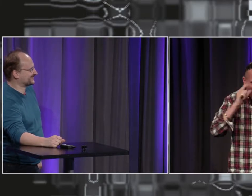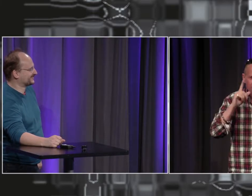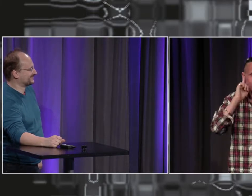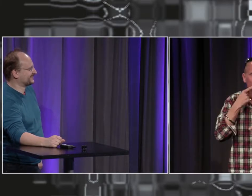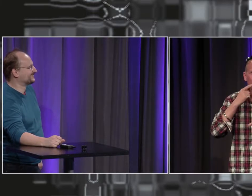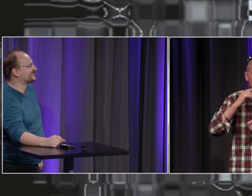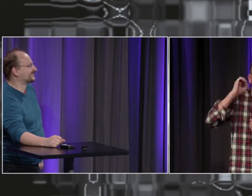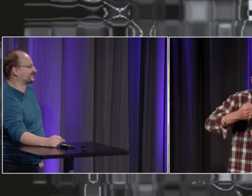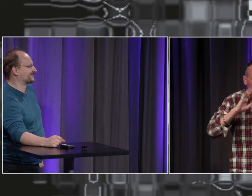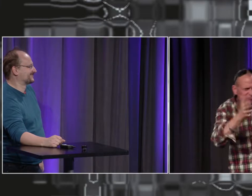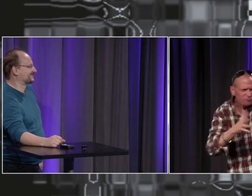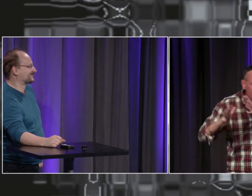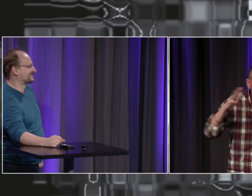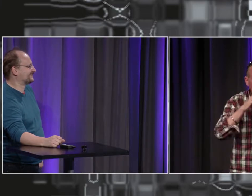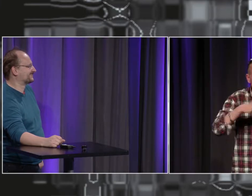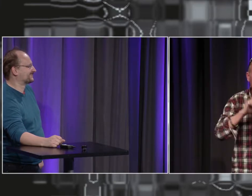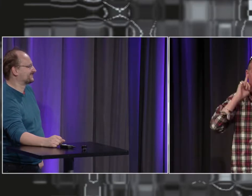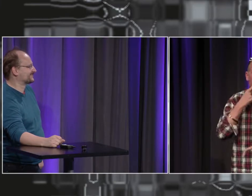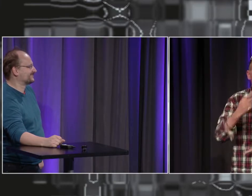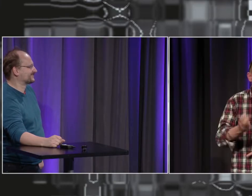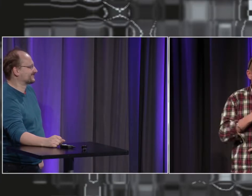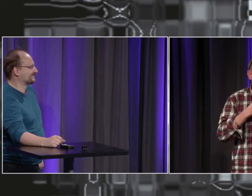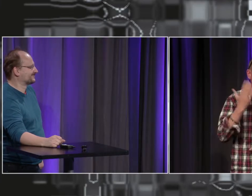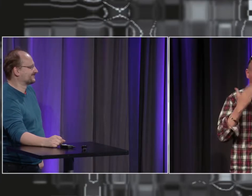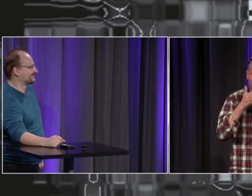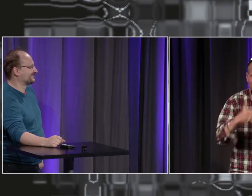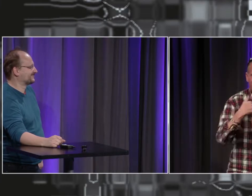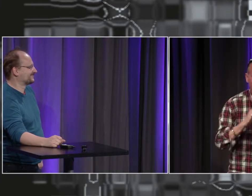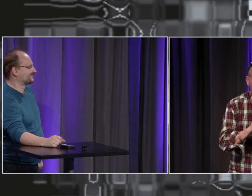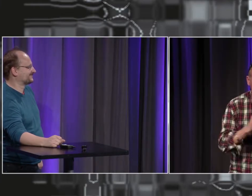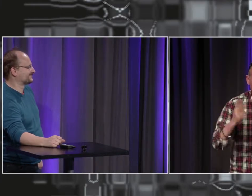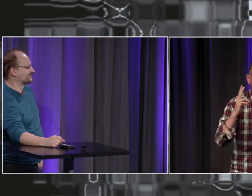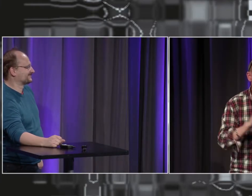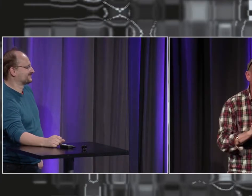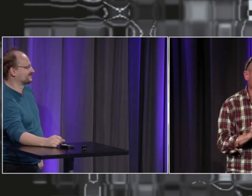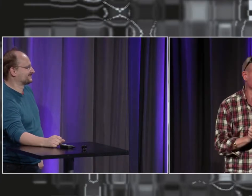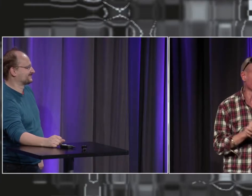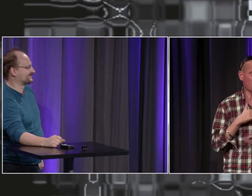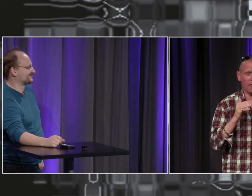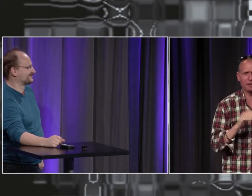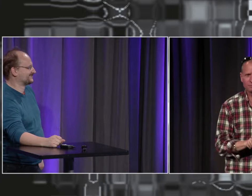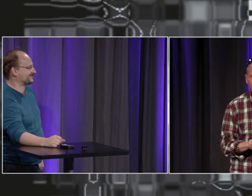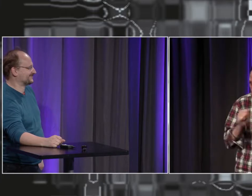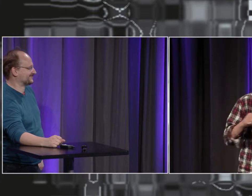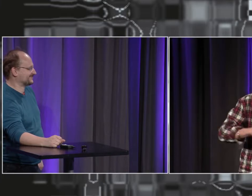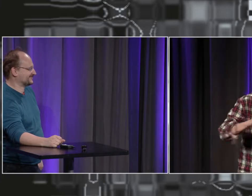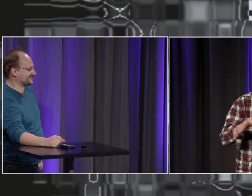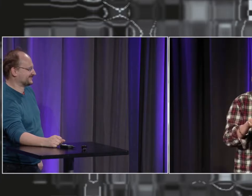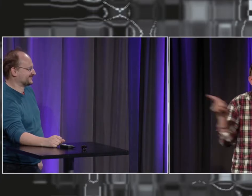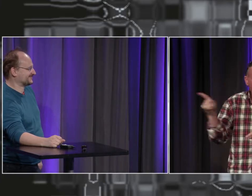des choses sur les sourds moi ce que j'aimerais c'est avoir un film où on puisse voir des sourds qui signent etc ça j'aimerais bien qu'il y quelque chose